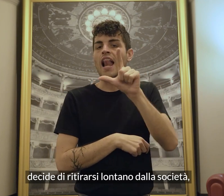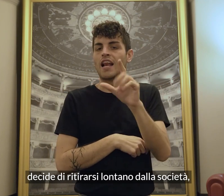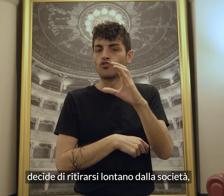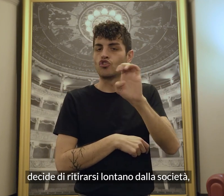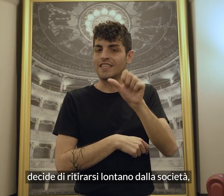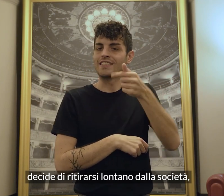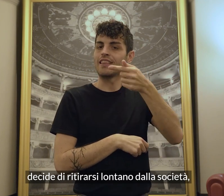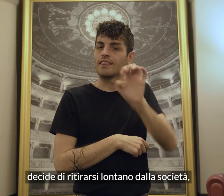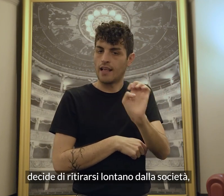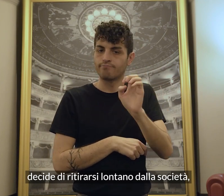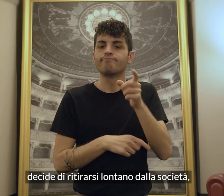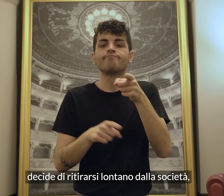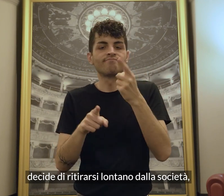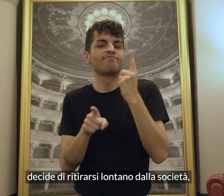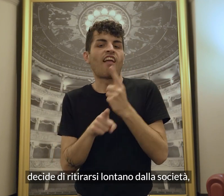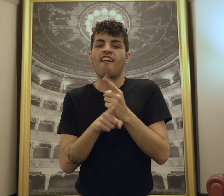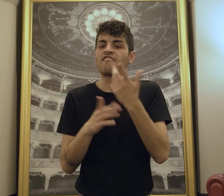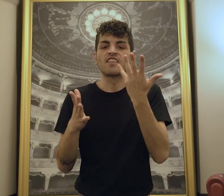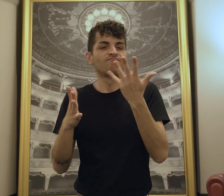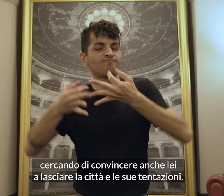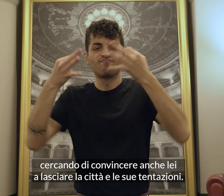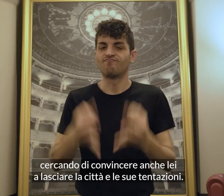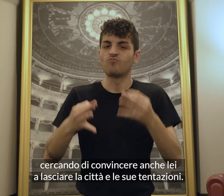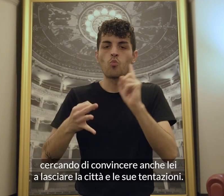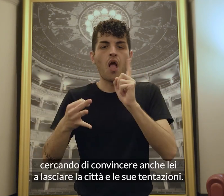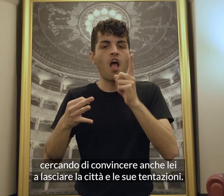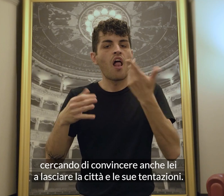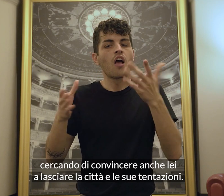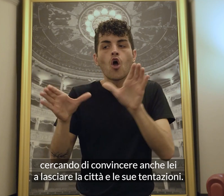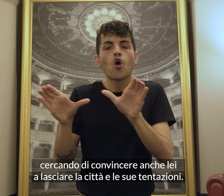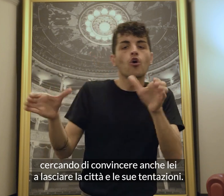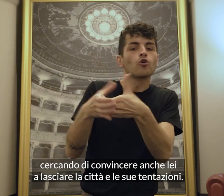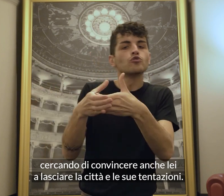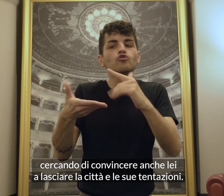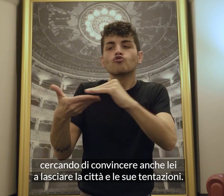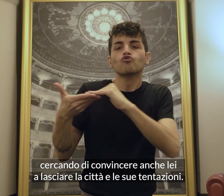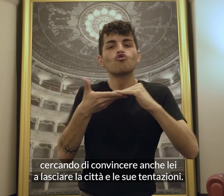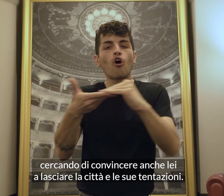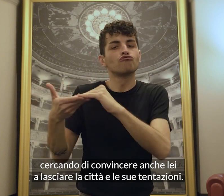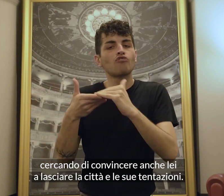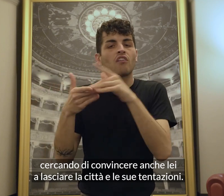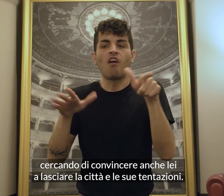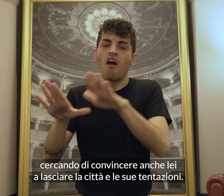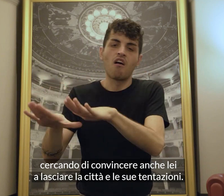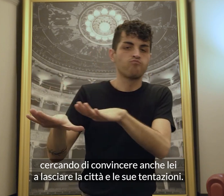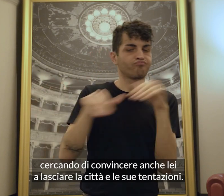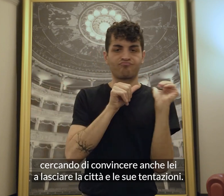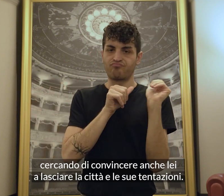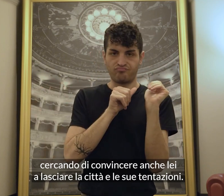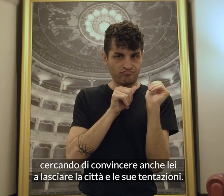lontano dalla società, cercando di convincere anche lei a lasciare la città